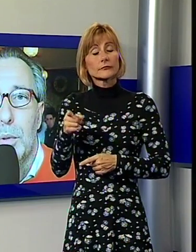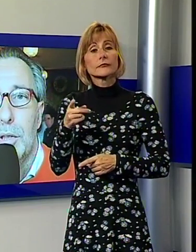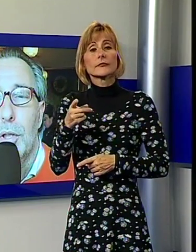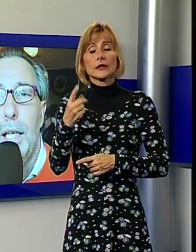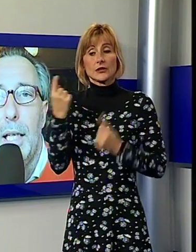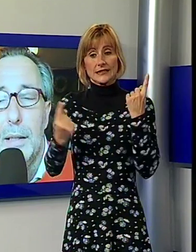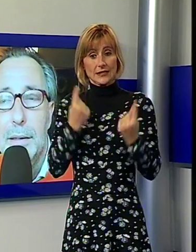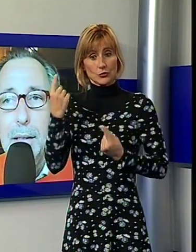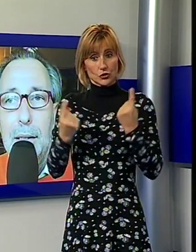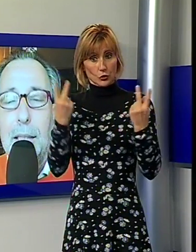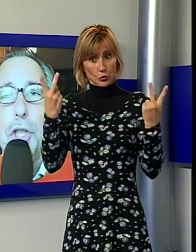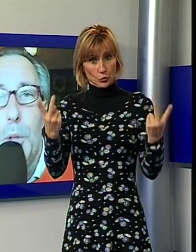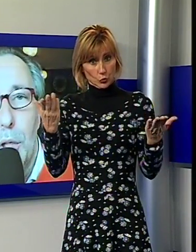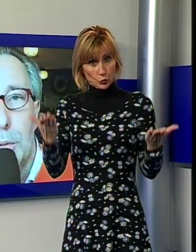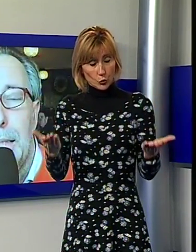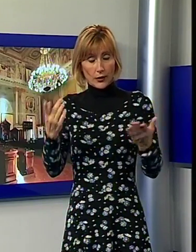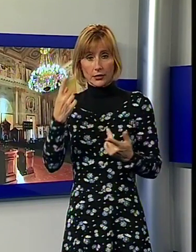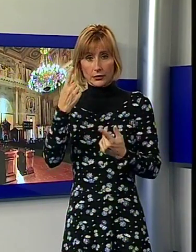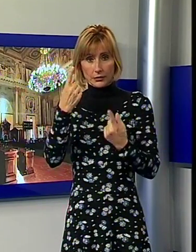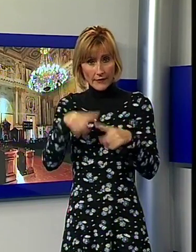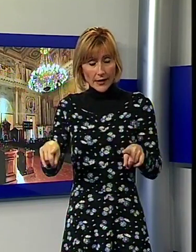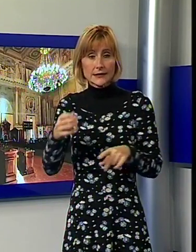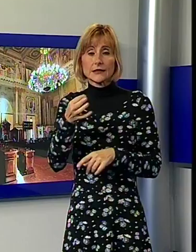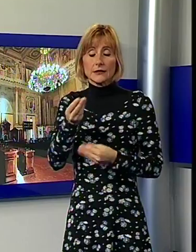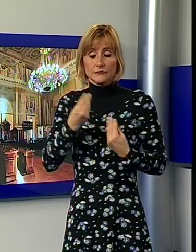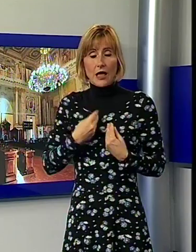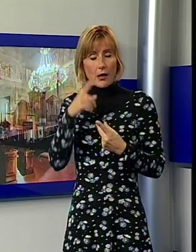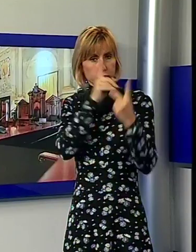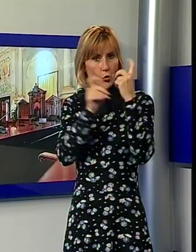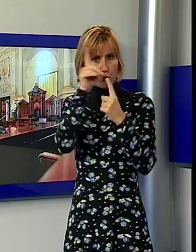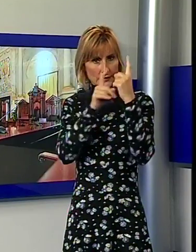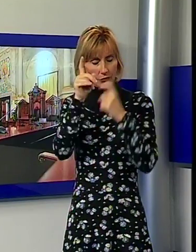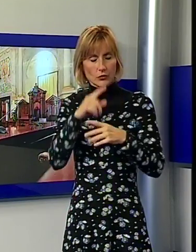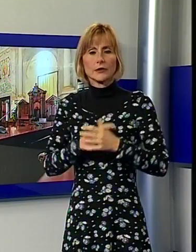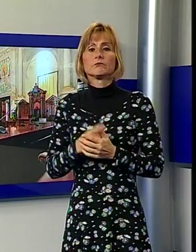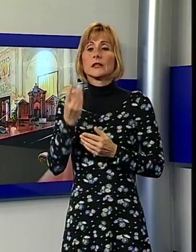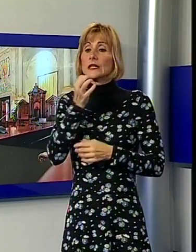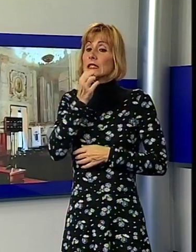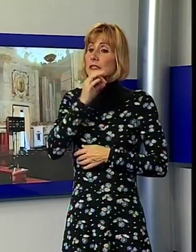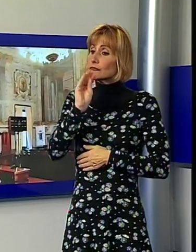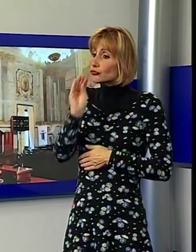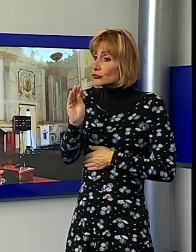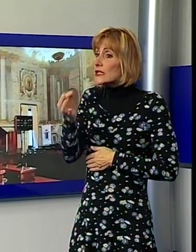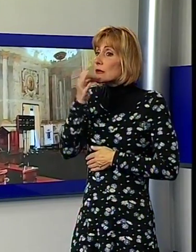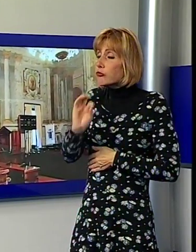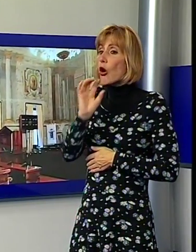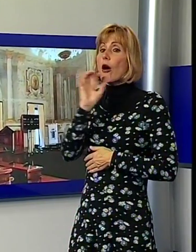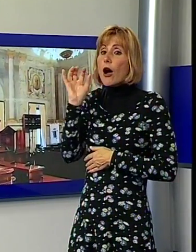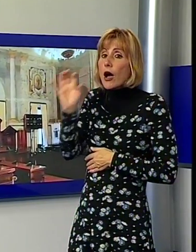situazione che ci preoccupa. E a questo punto è possibile pensare ancora ad un appello contro la sentenza del Consiglio di Stato?